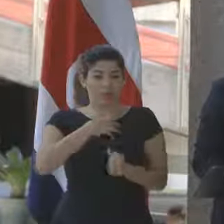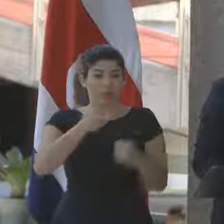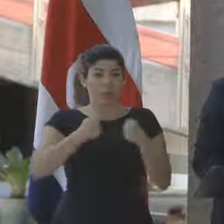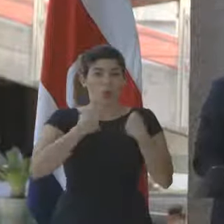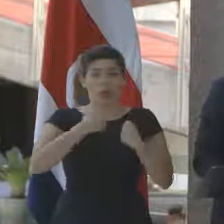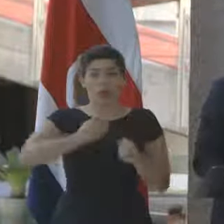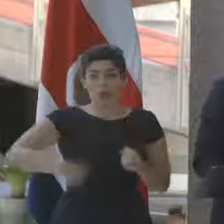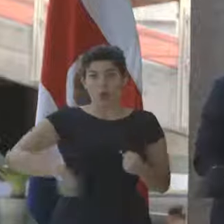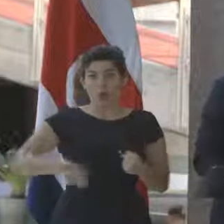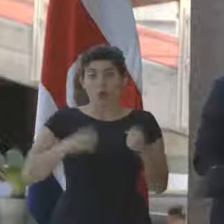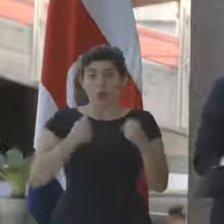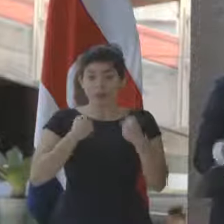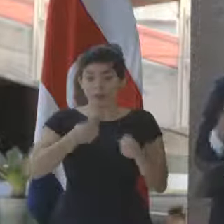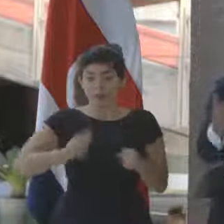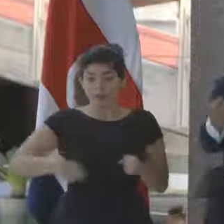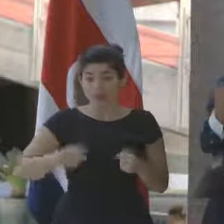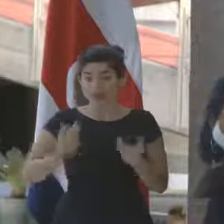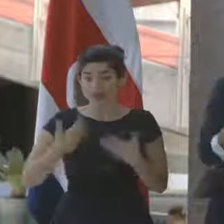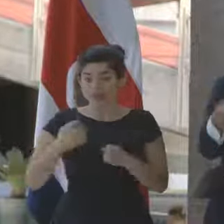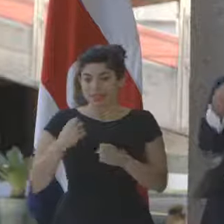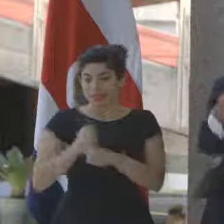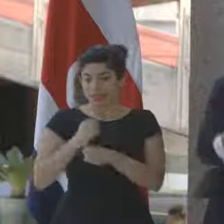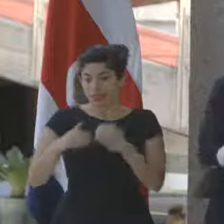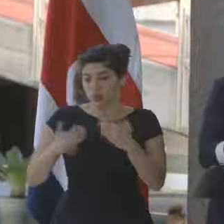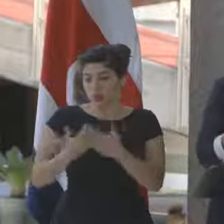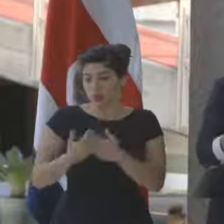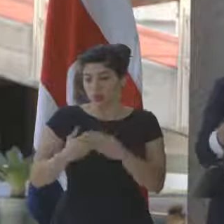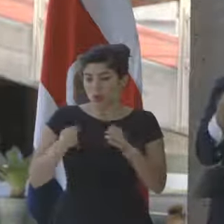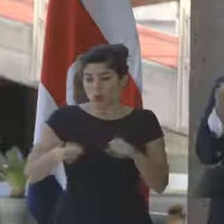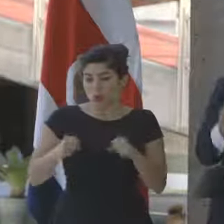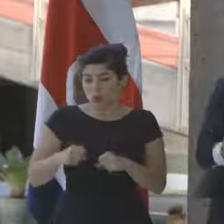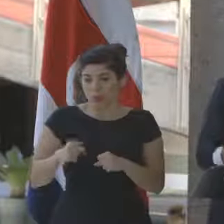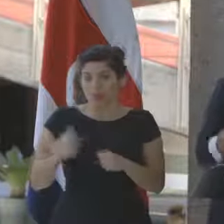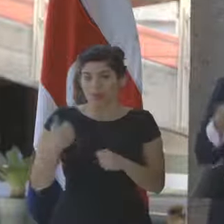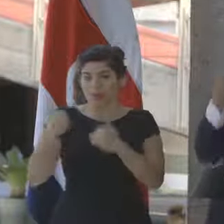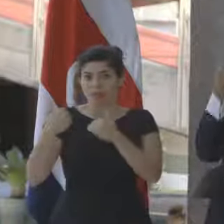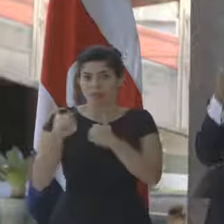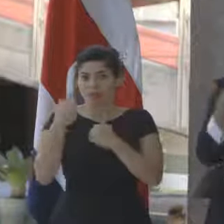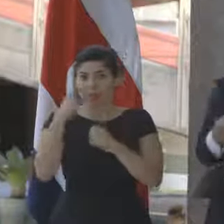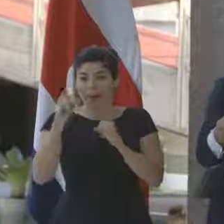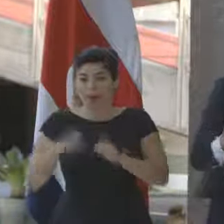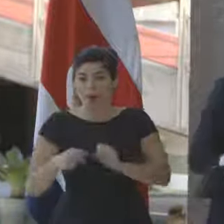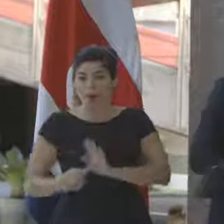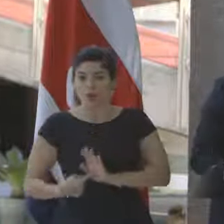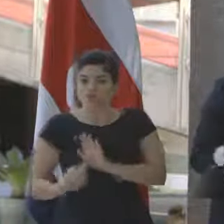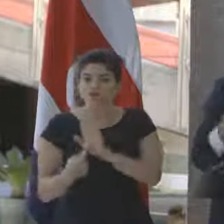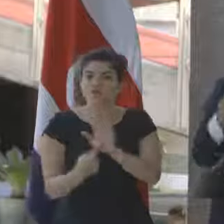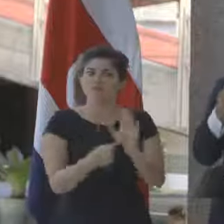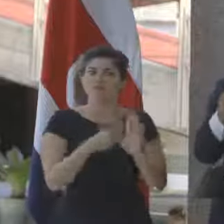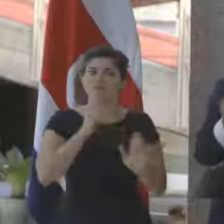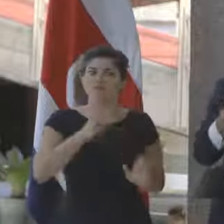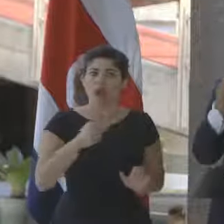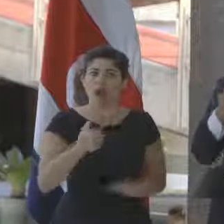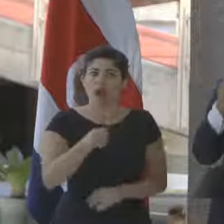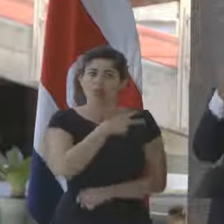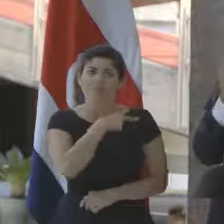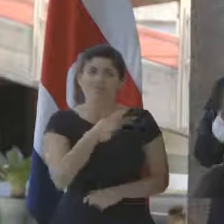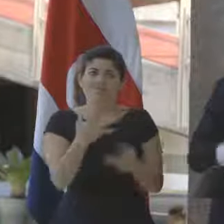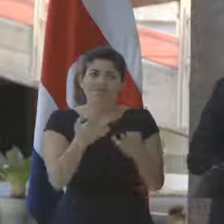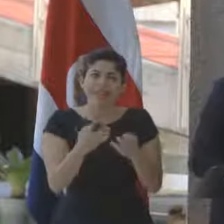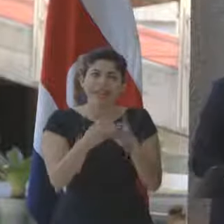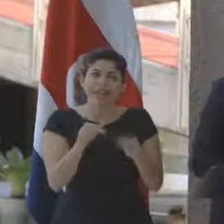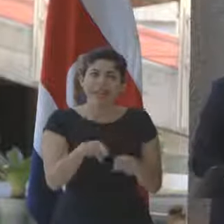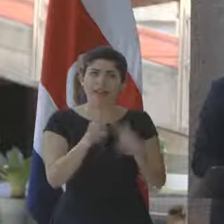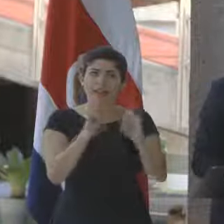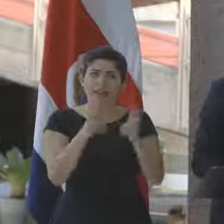ejecutivo ha hecho lo que está en sus manos en este momento para dar nuestras fehacientes de nuestra voluntad de resolver el